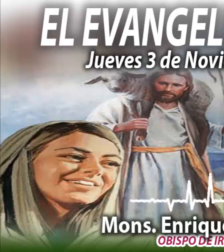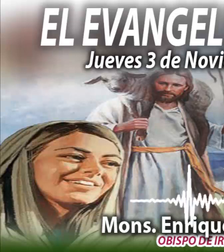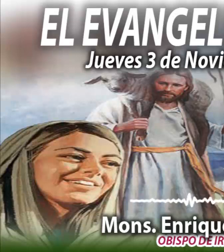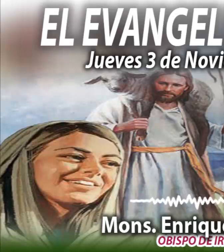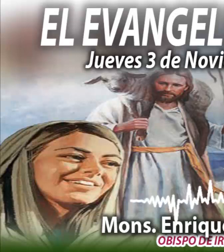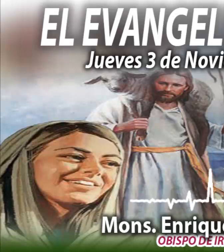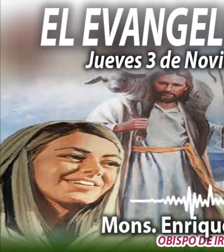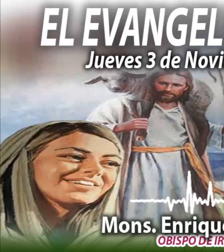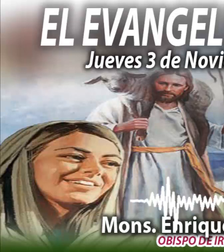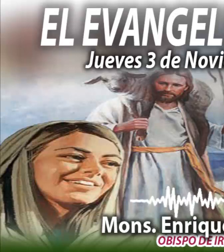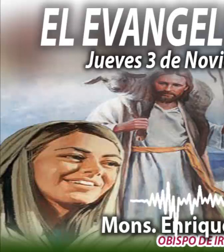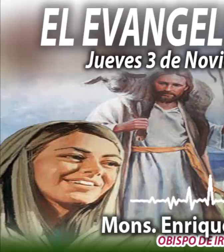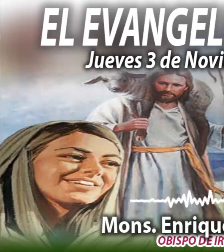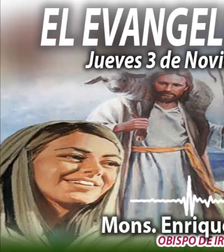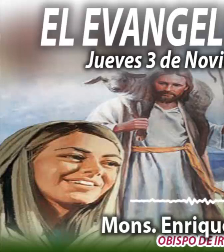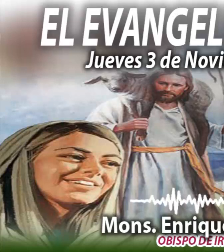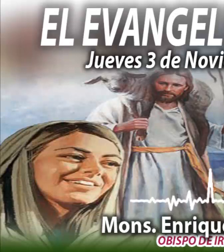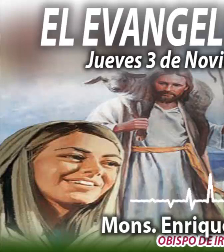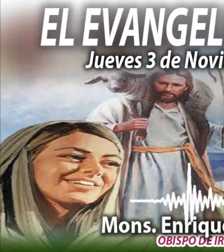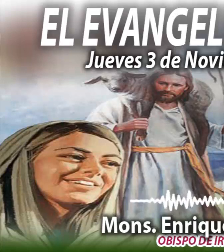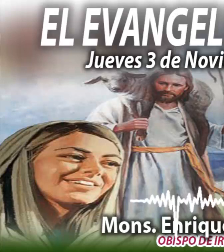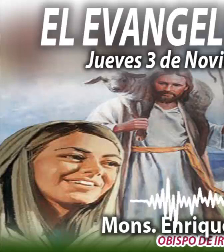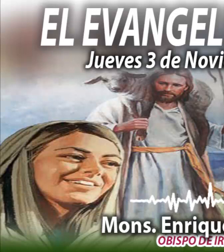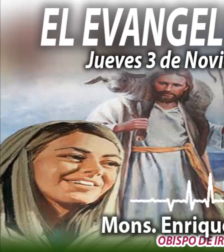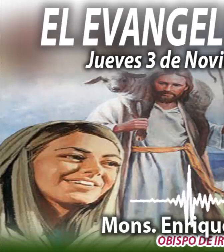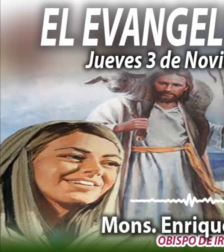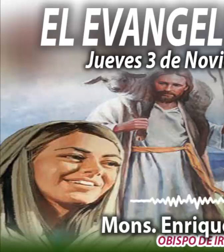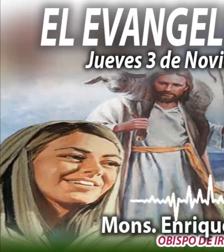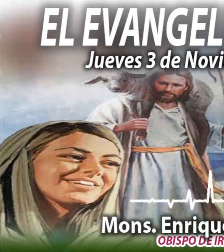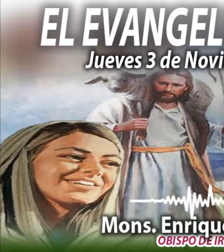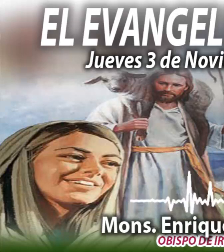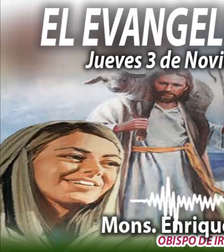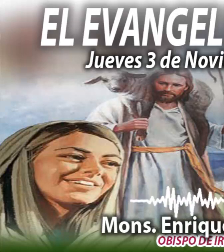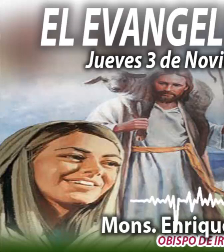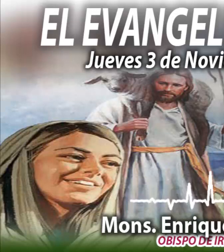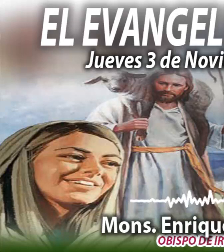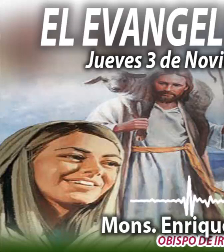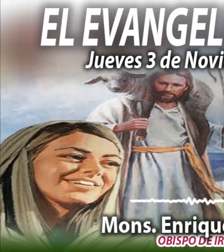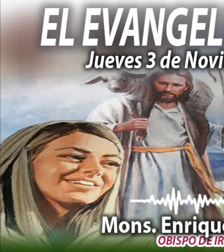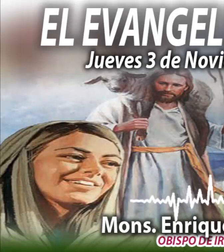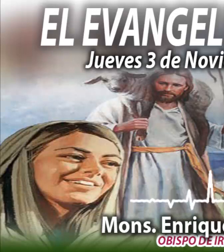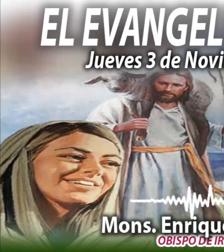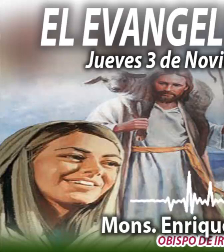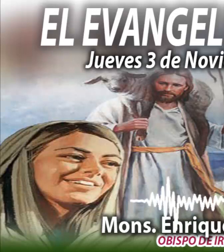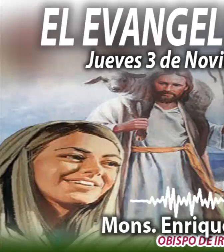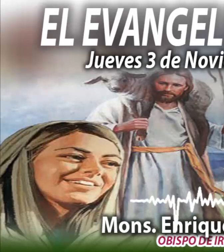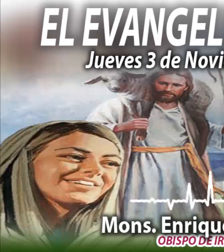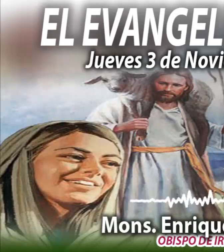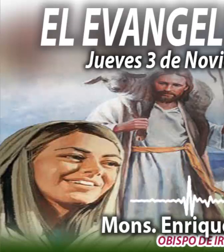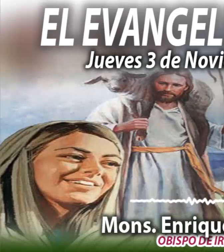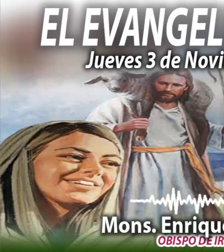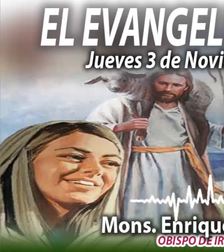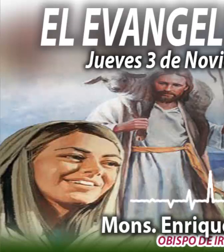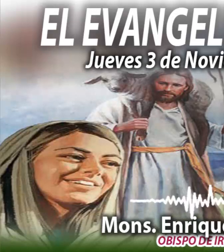El Evangelio del Día, en voz de Monseñor Enrique Díaz, a través de Radio María, Voz de